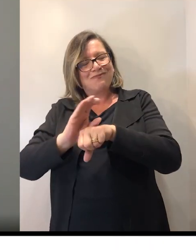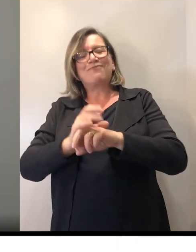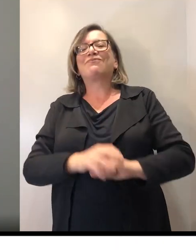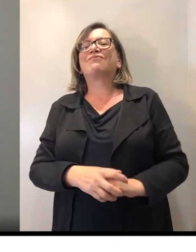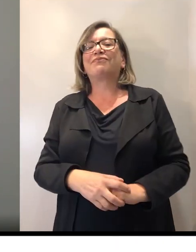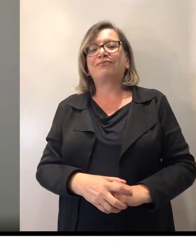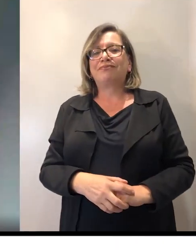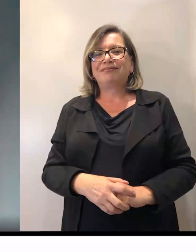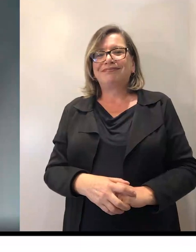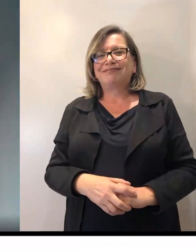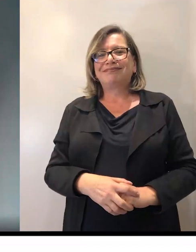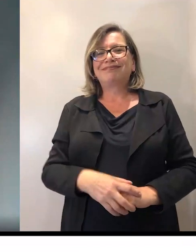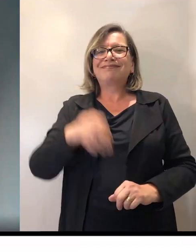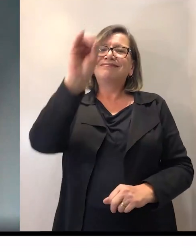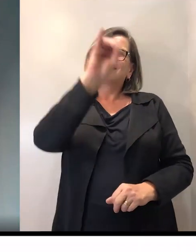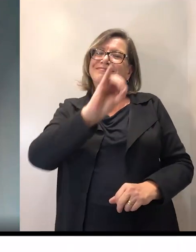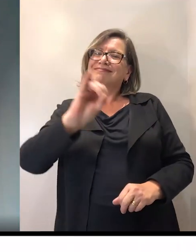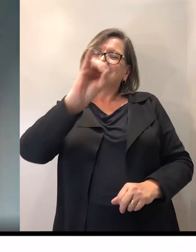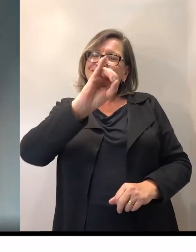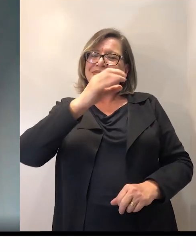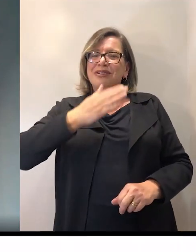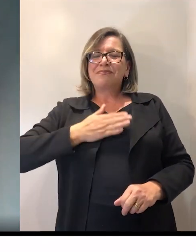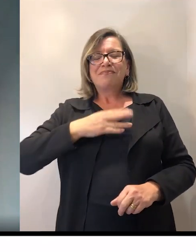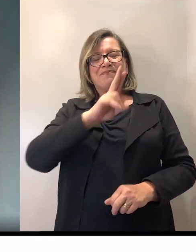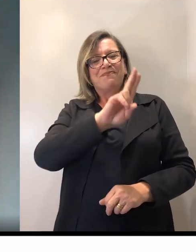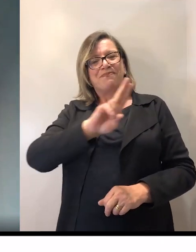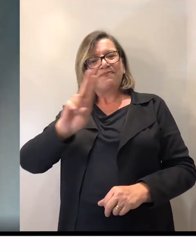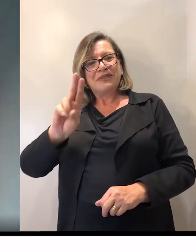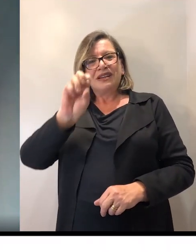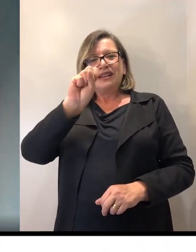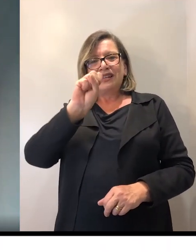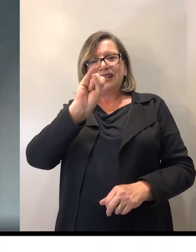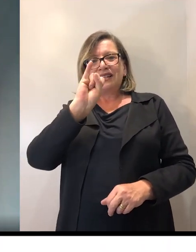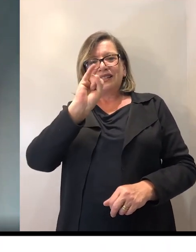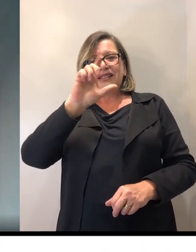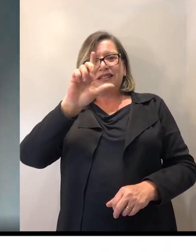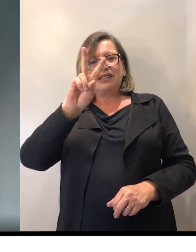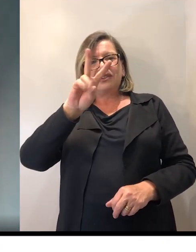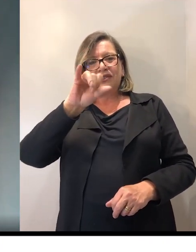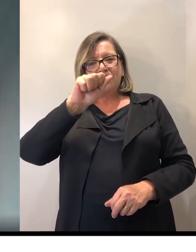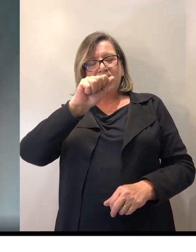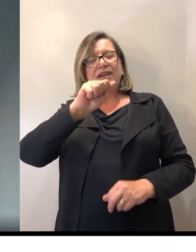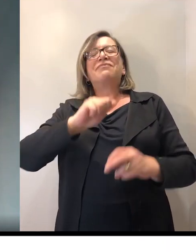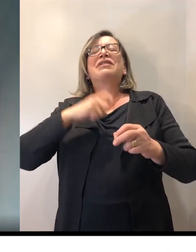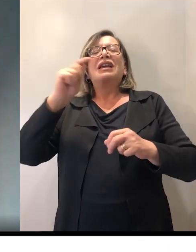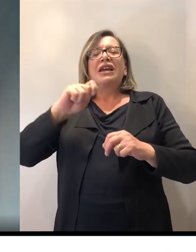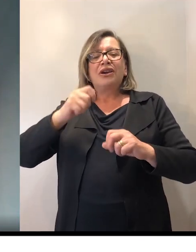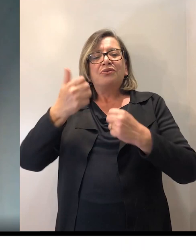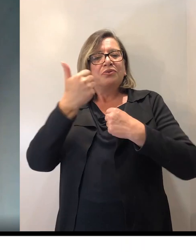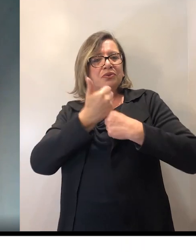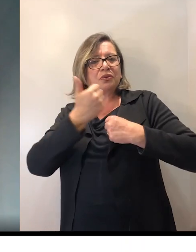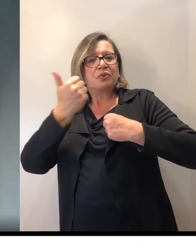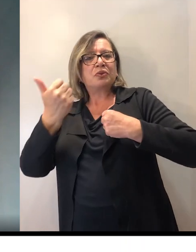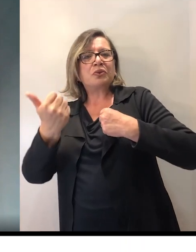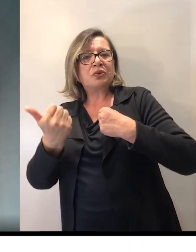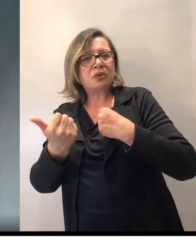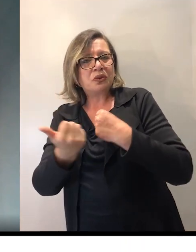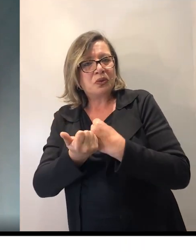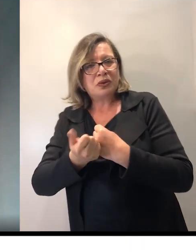Olá, meu nome é Silvia, eu sou tutora de referência do Núcleo de Educação à Distância, da Unicentro, e